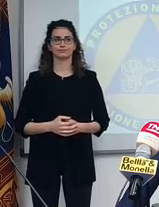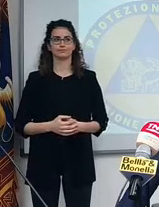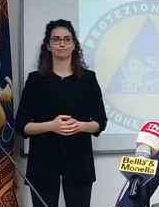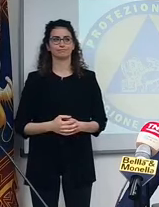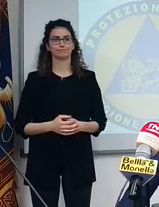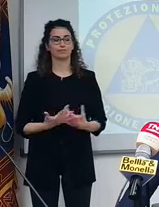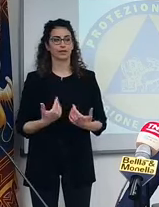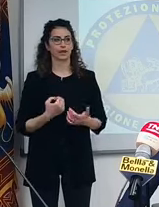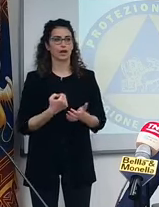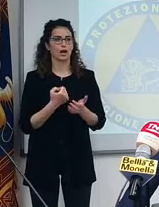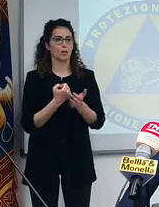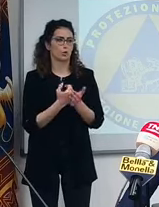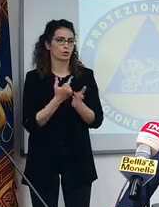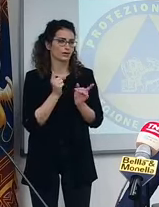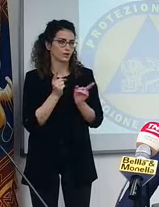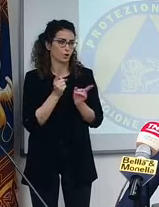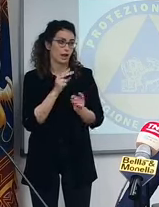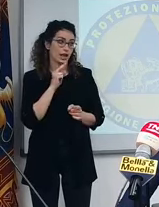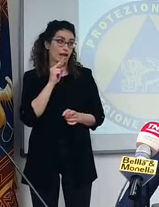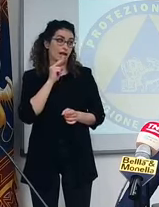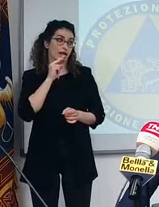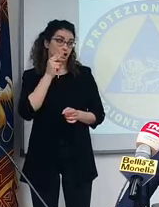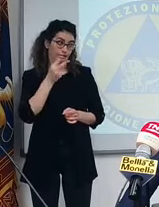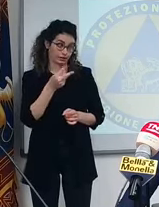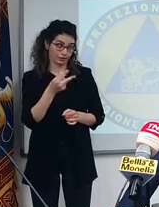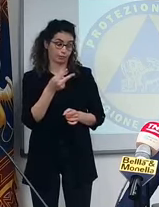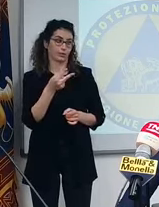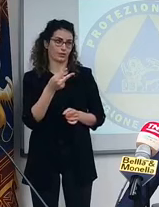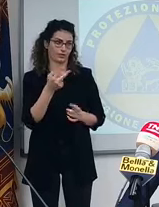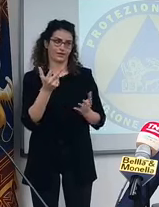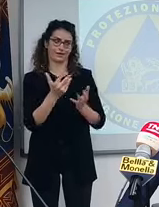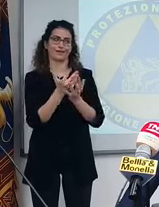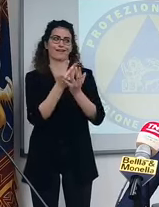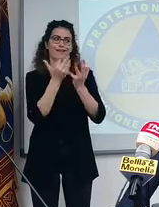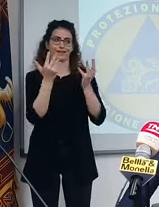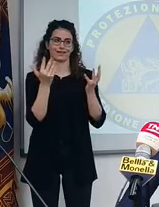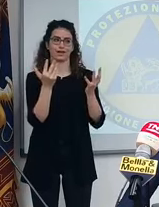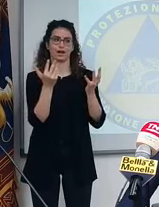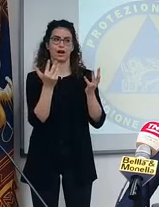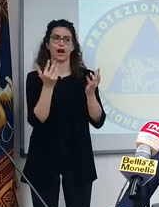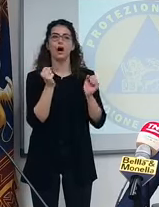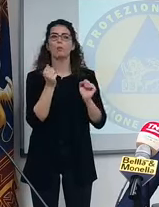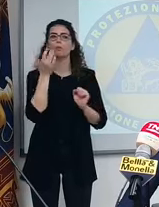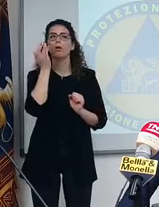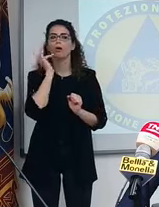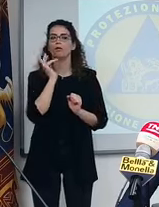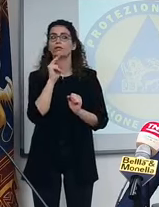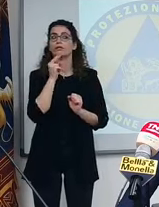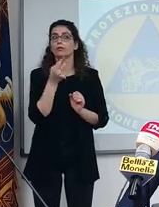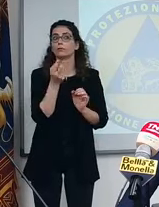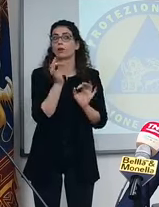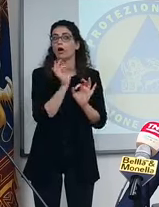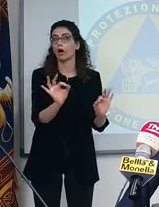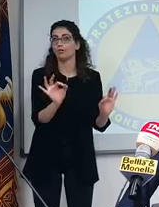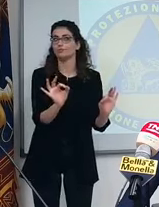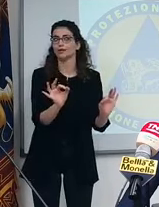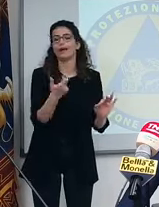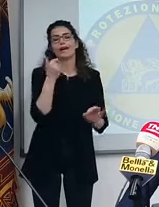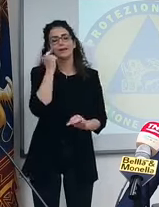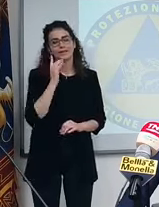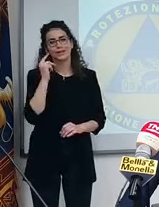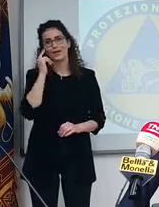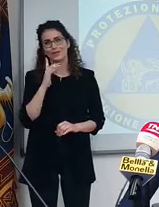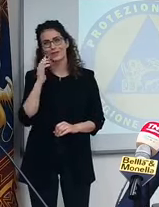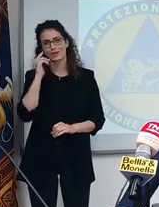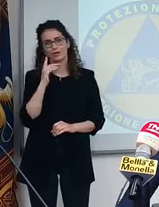L'importante è che la risposta sia efficace più che una domanda. Una c'è rischio anche della non risposta. Lo so, so, lo